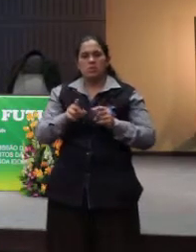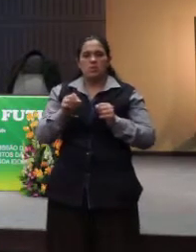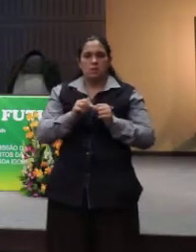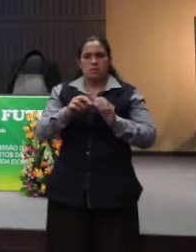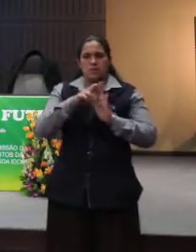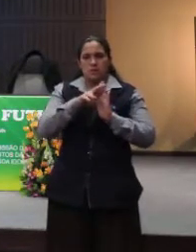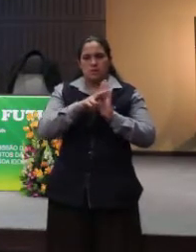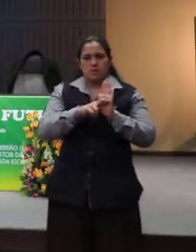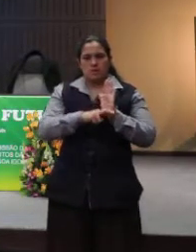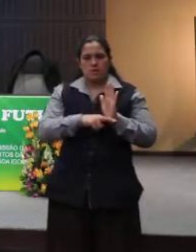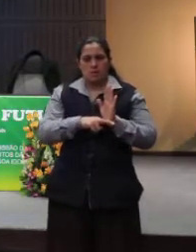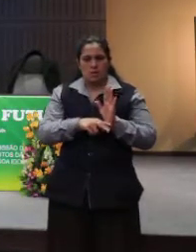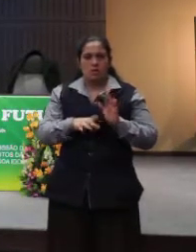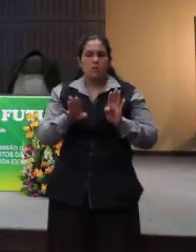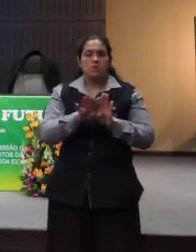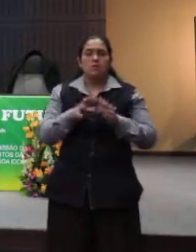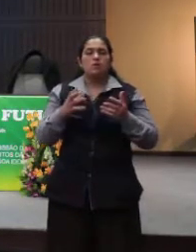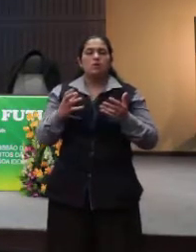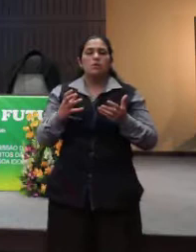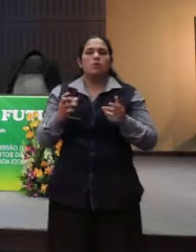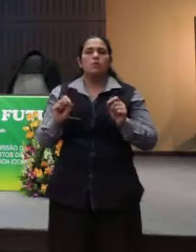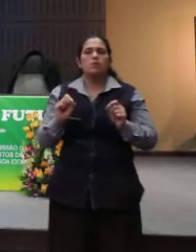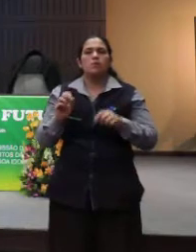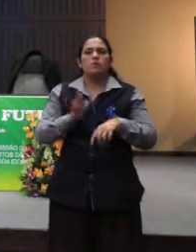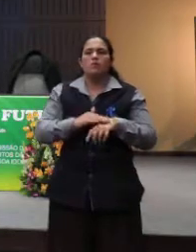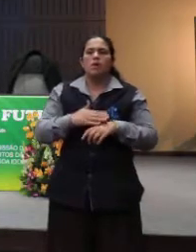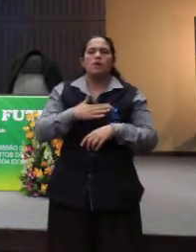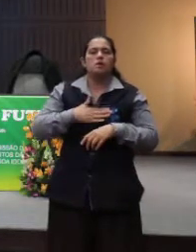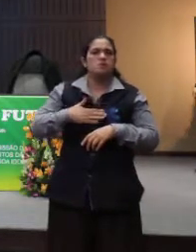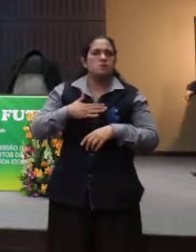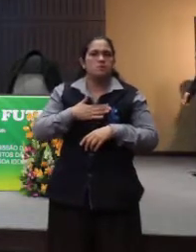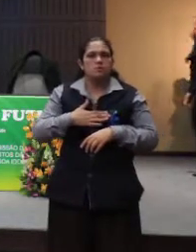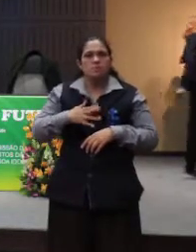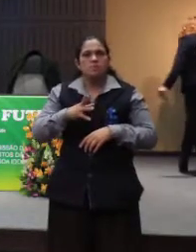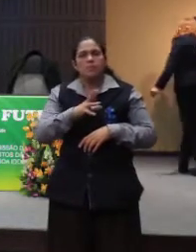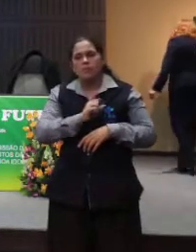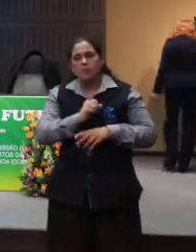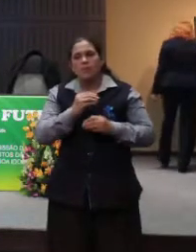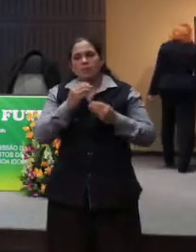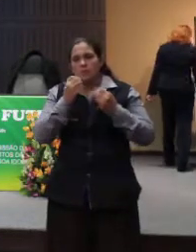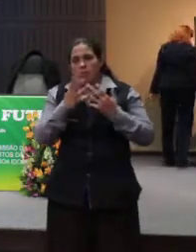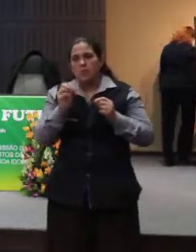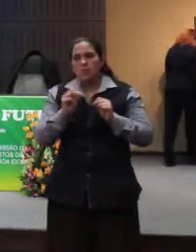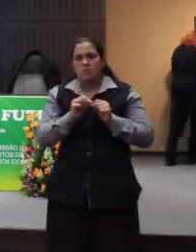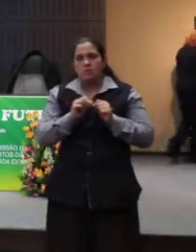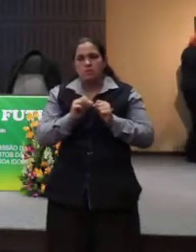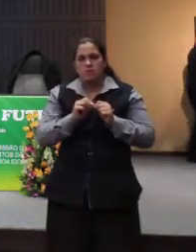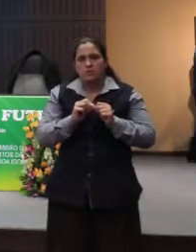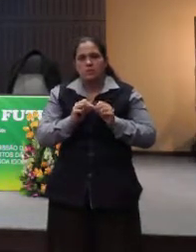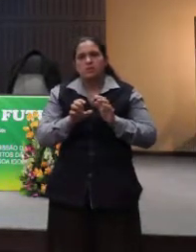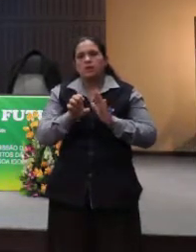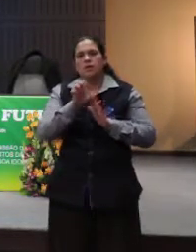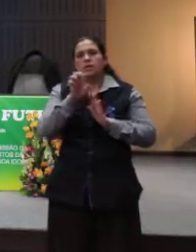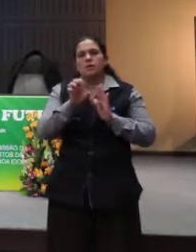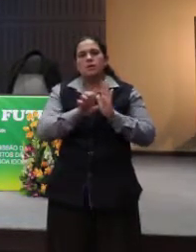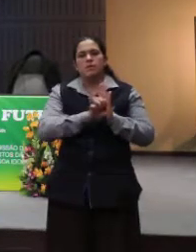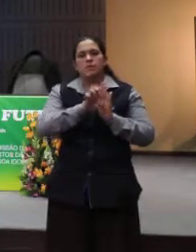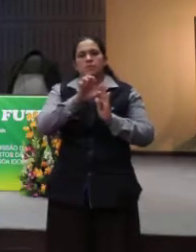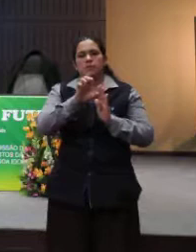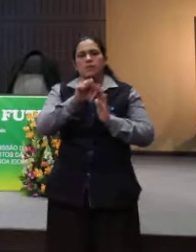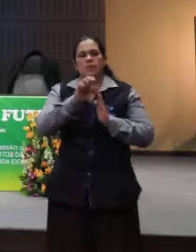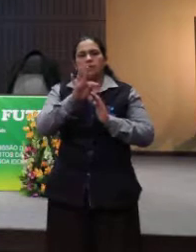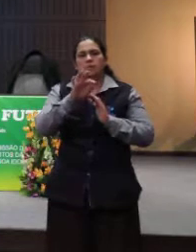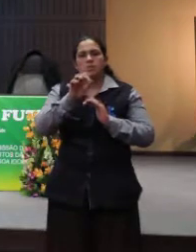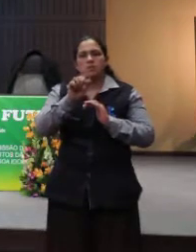regulamenta e o nosso querido, tão usado, tão bom, Estatuto do Idoso. A parte